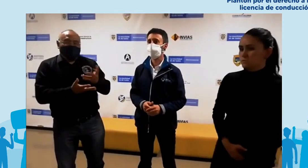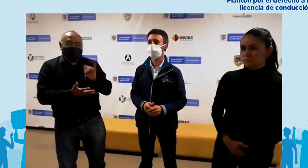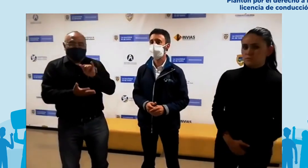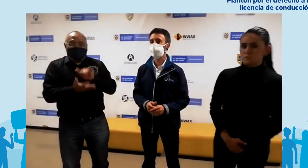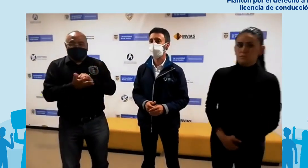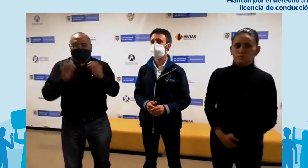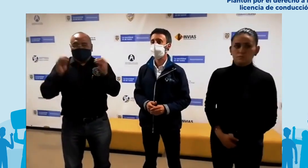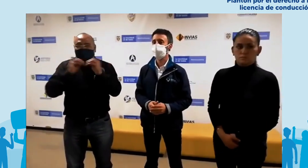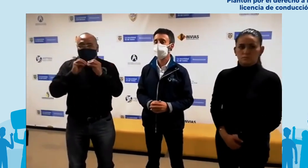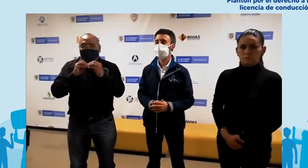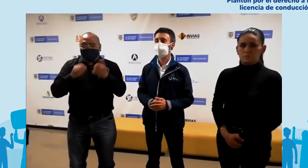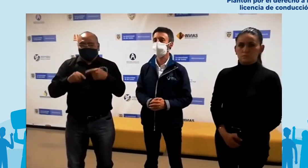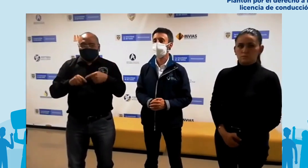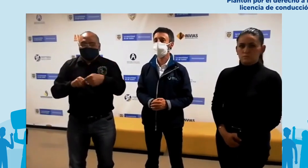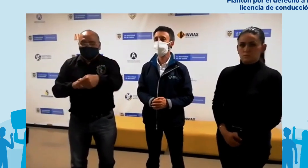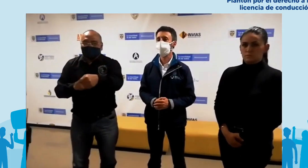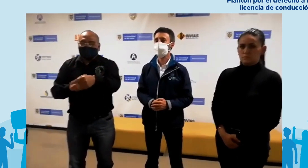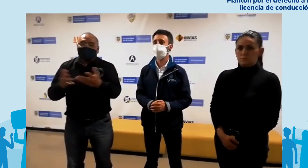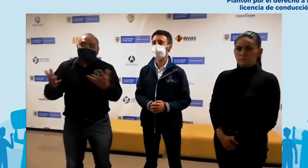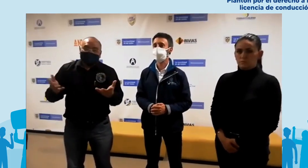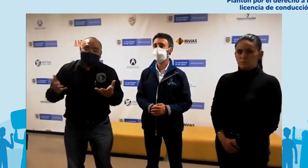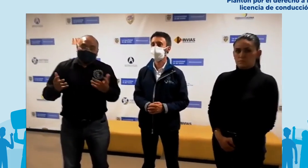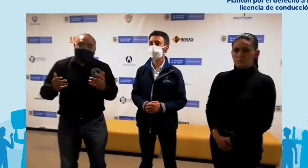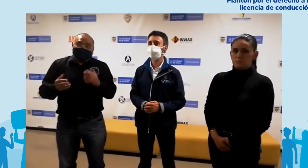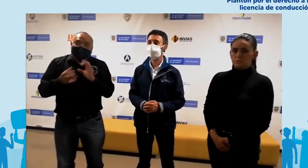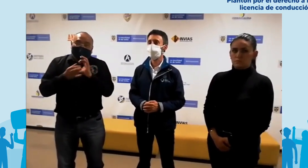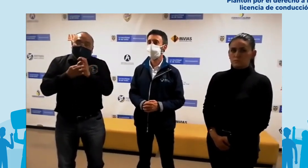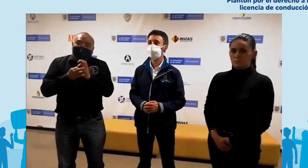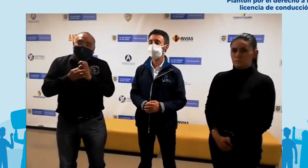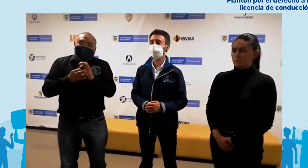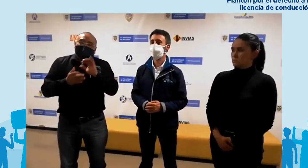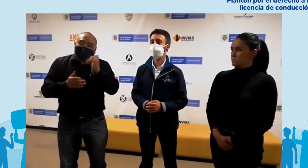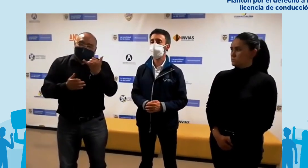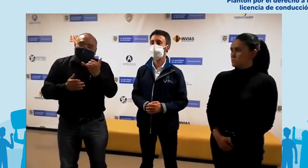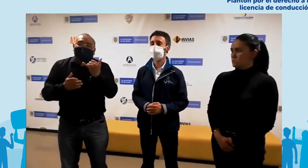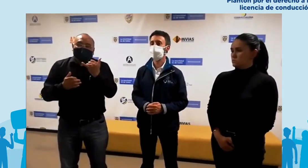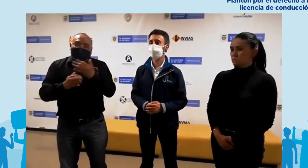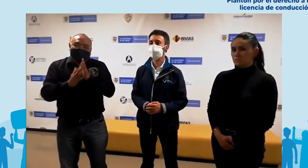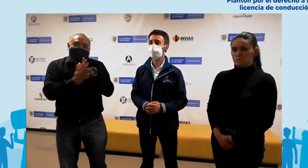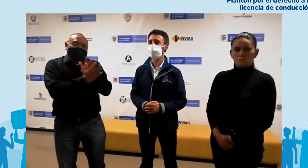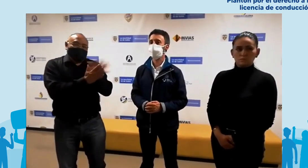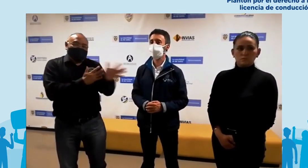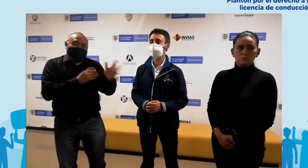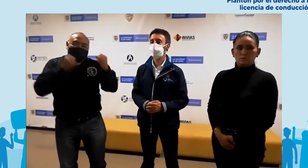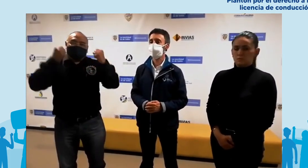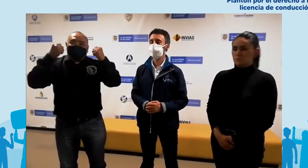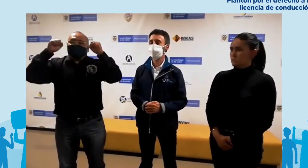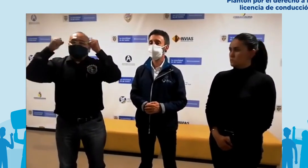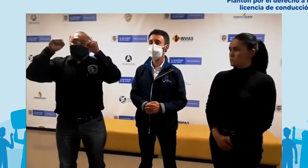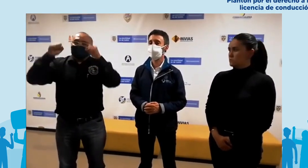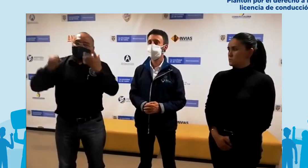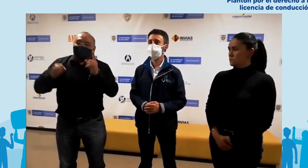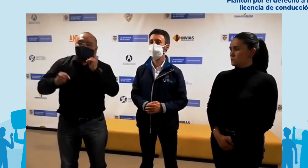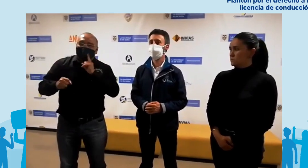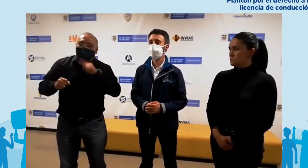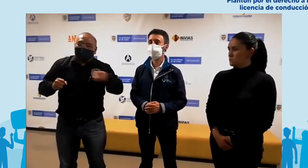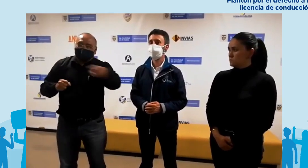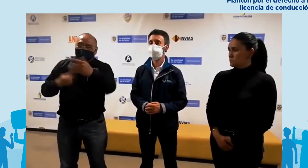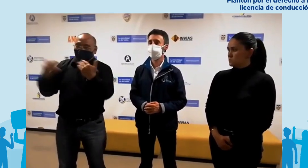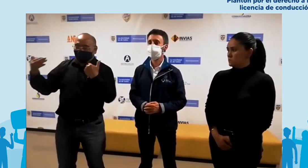de tránsito y esta próxima de tránsito y transporte y esta próxima semana nosotros estaremos informando